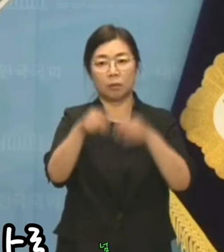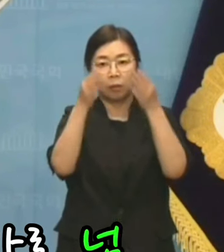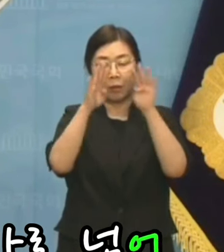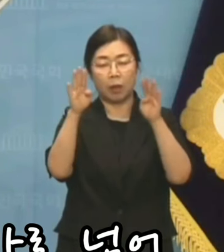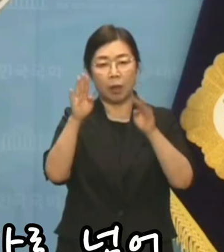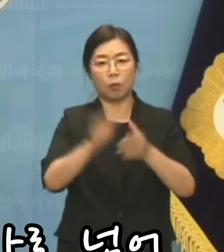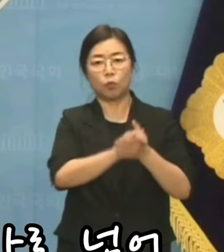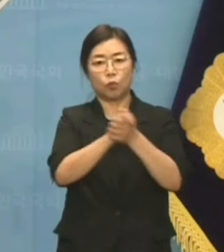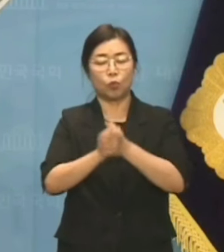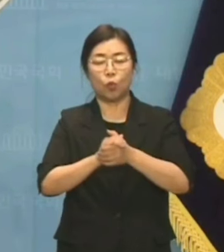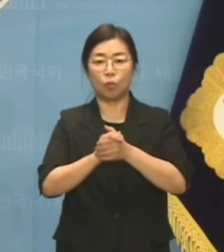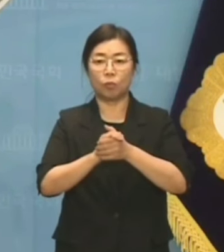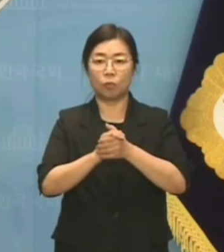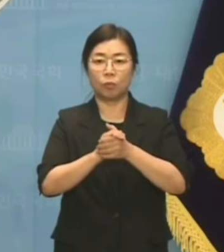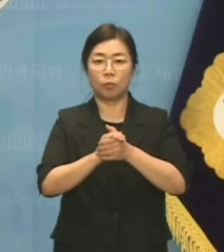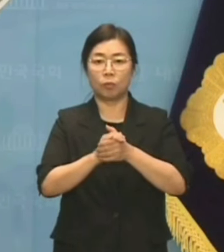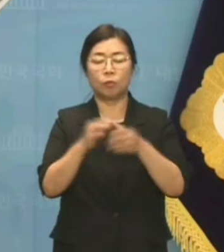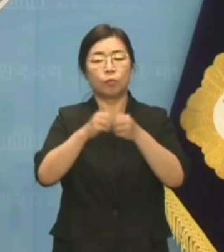회사로 넘어갔습니다.